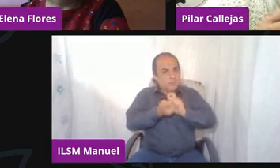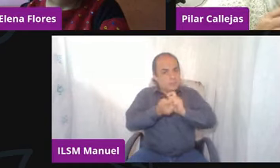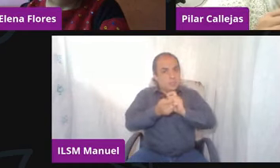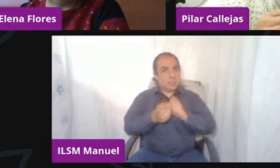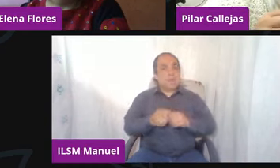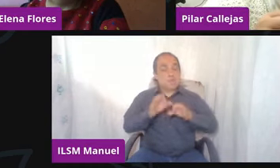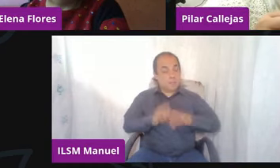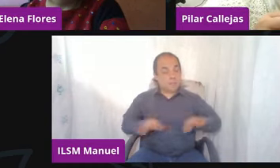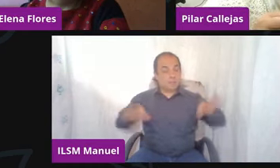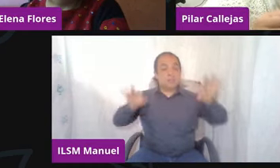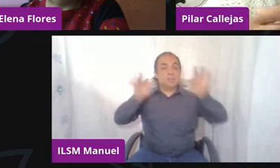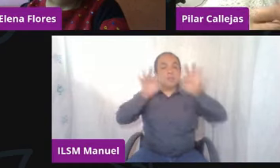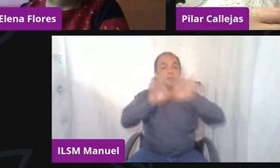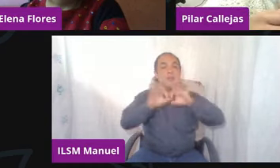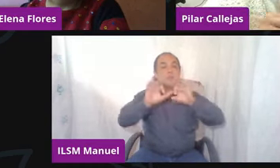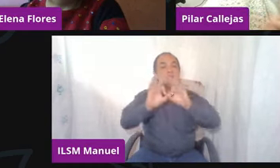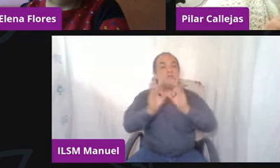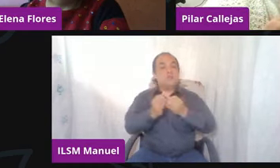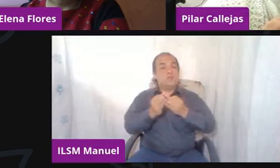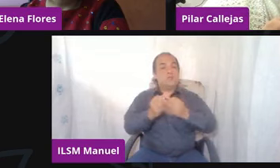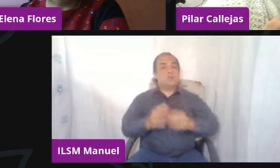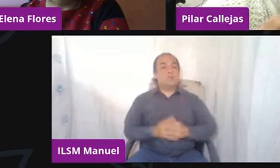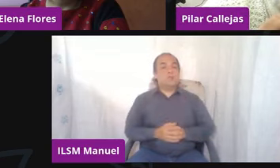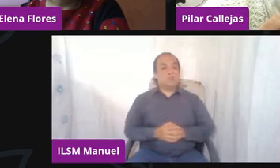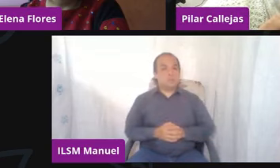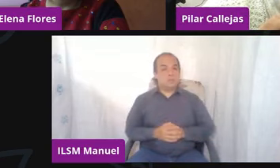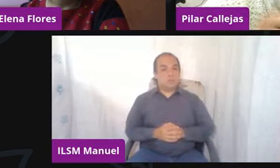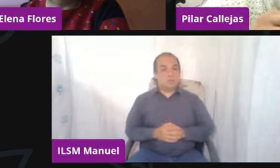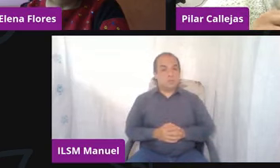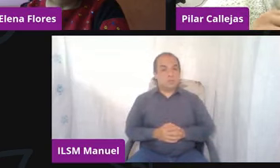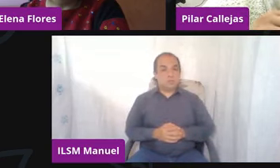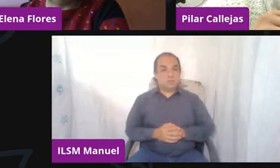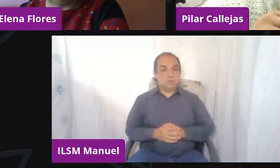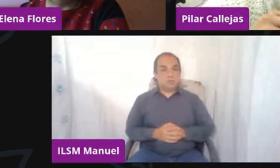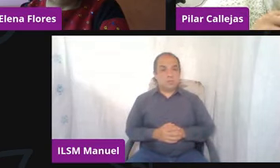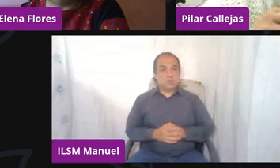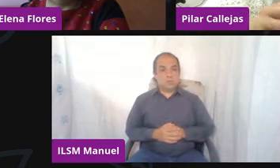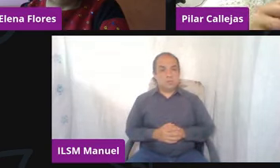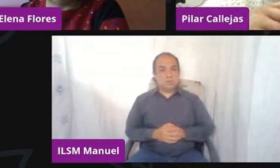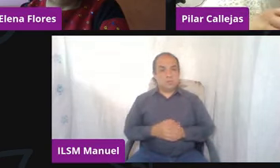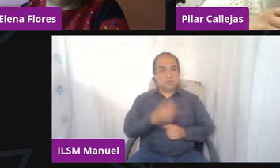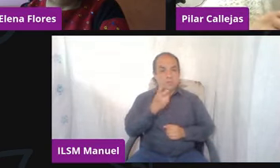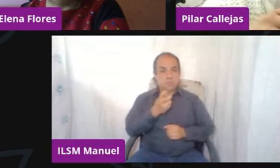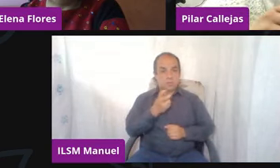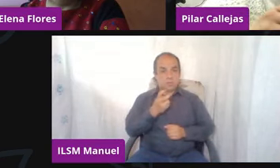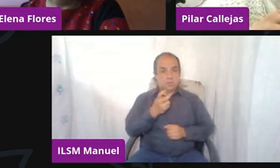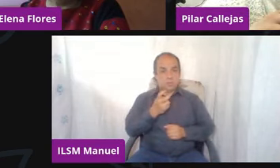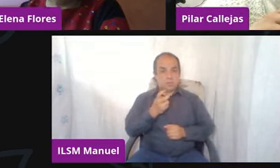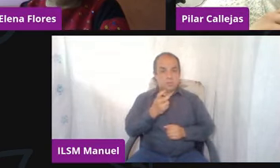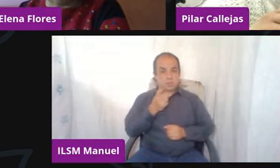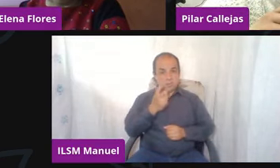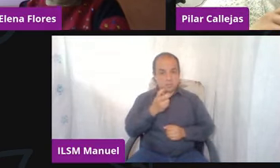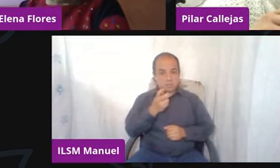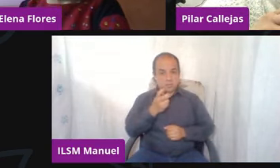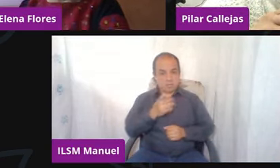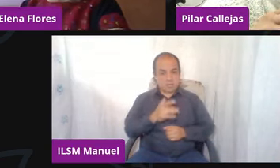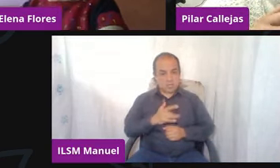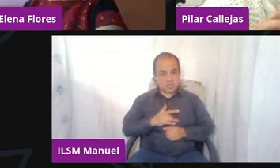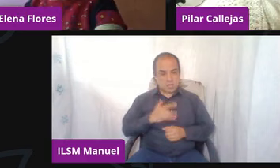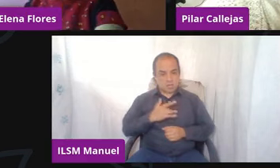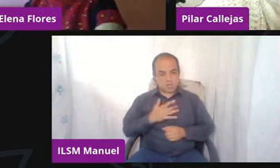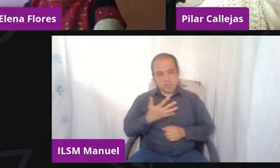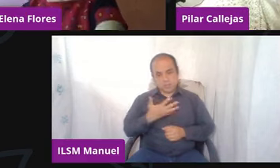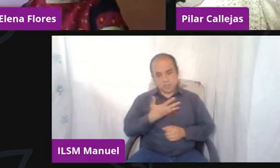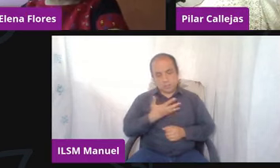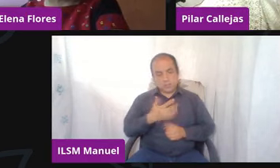es importante la manera en la que estos fenómenos pueden suceder ¿no? Híjole,